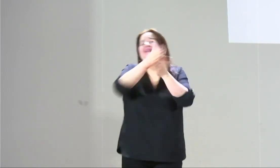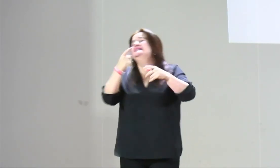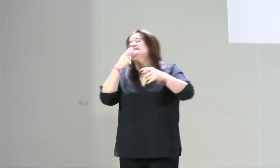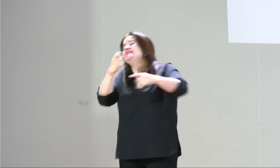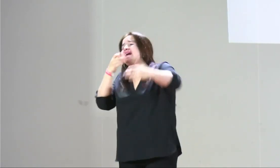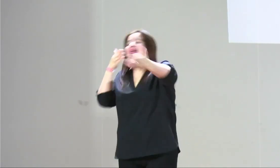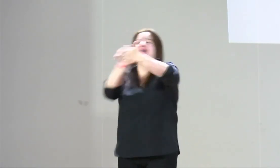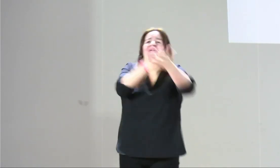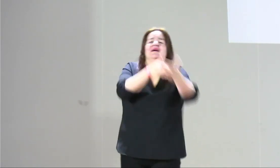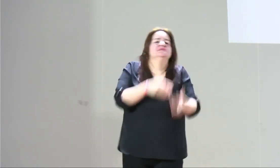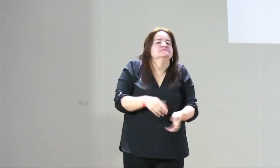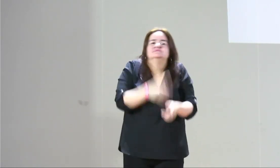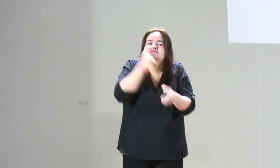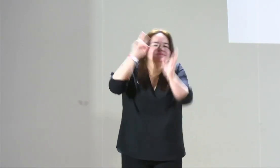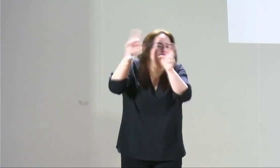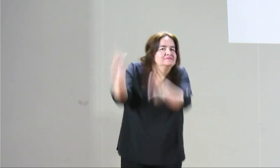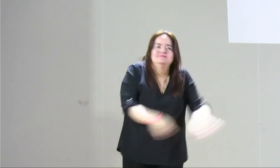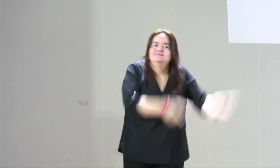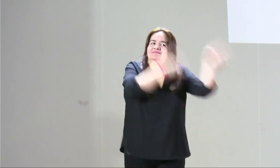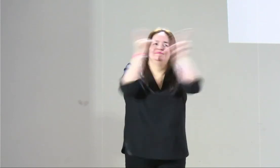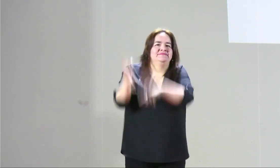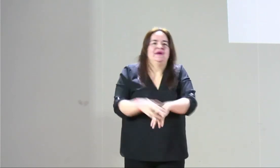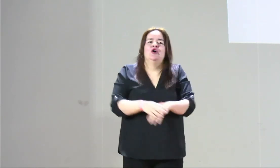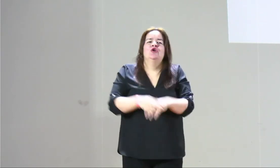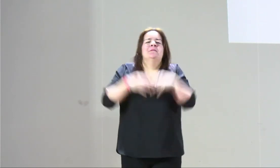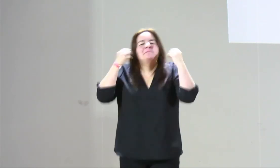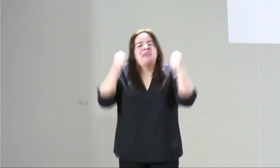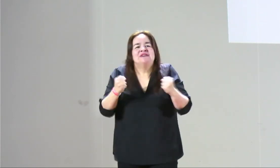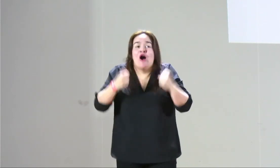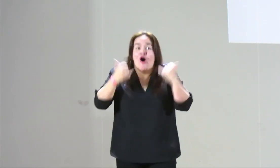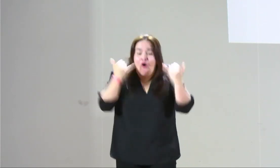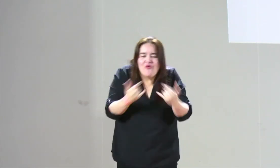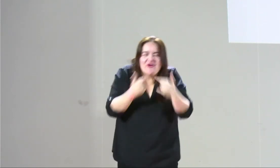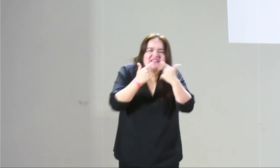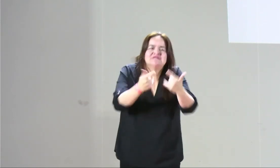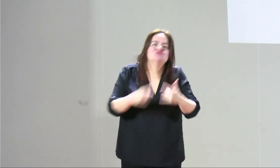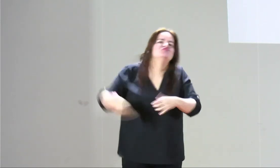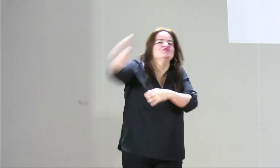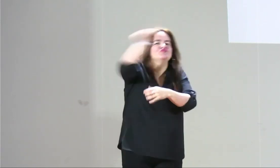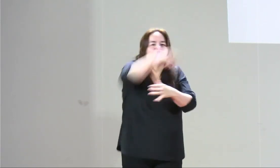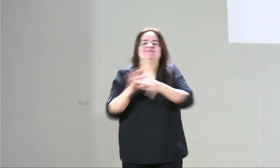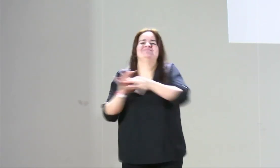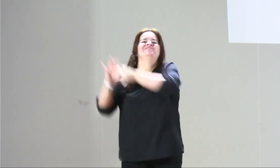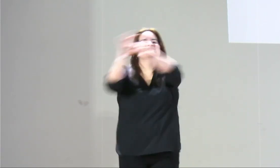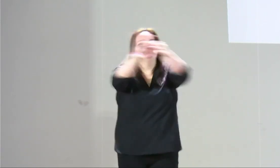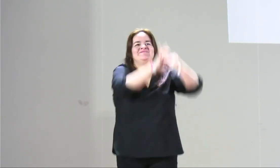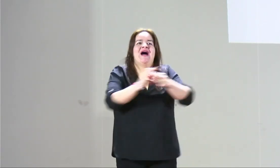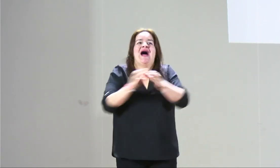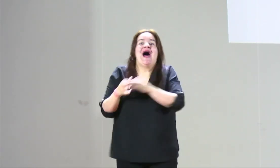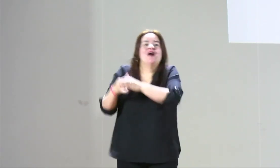entonces necesito acceso a la salud necesito acceso a la educación necesito necesito necesito y era lo mismo de lo mismo de lo mismo ahora